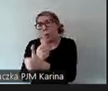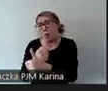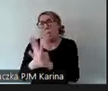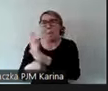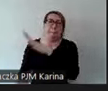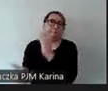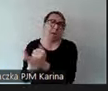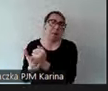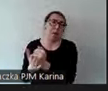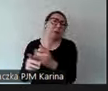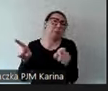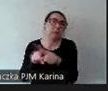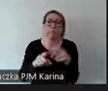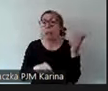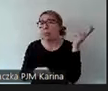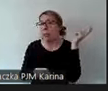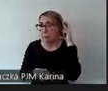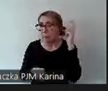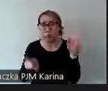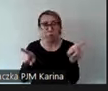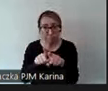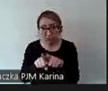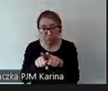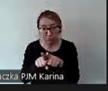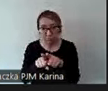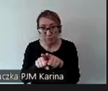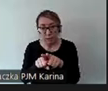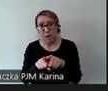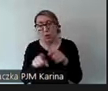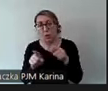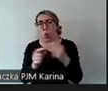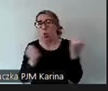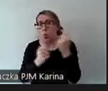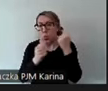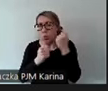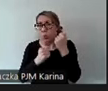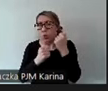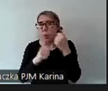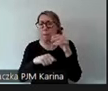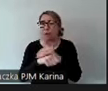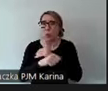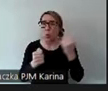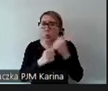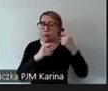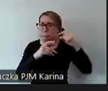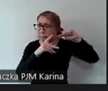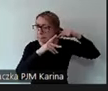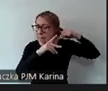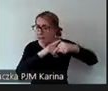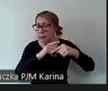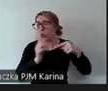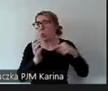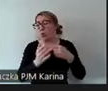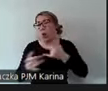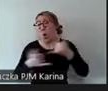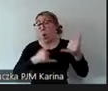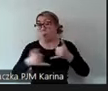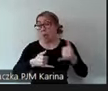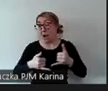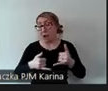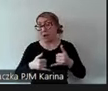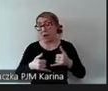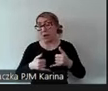prawo. Podobnie jest z implantami, czyli z bardzo inwazyjną metodą, no bo to już jest metoda operacyjna